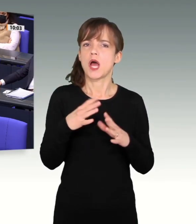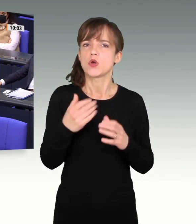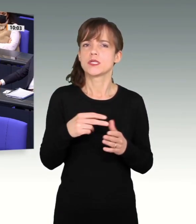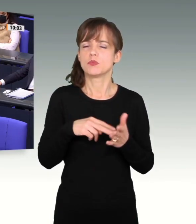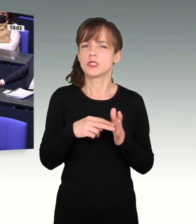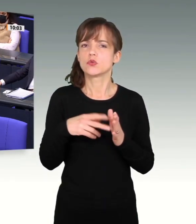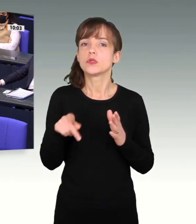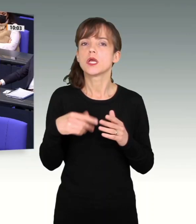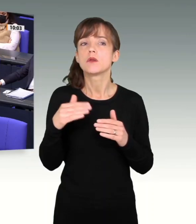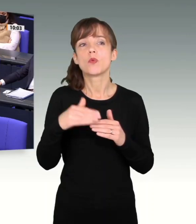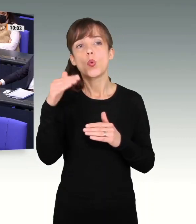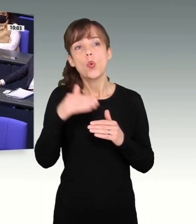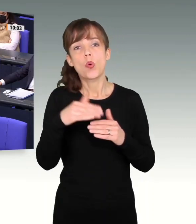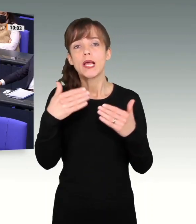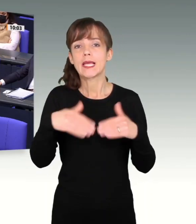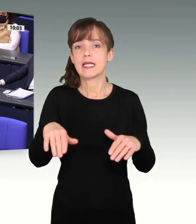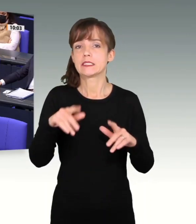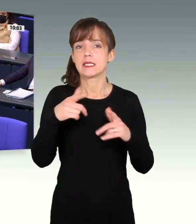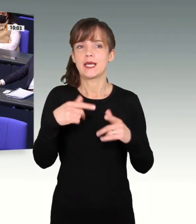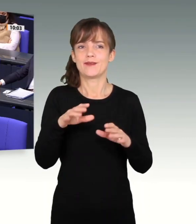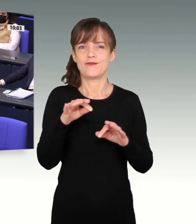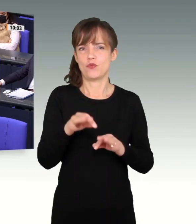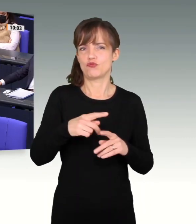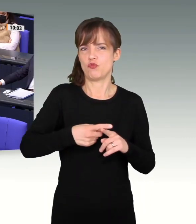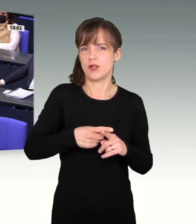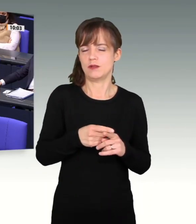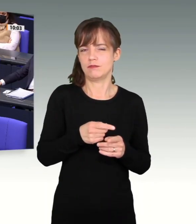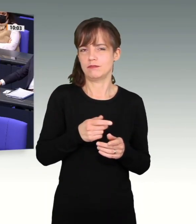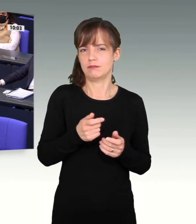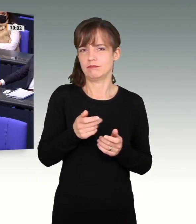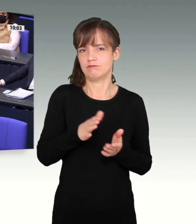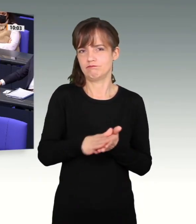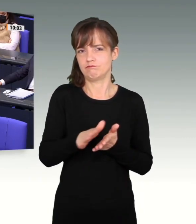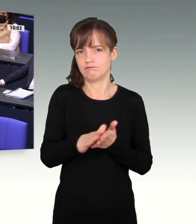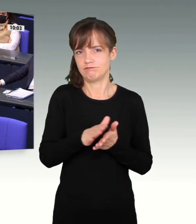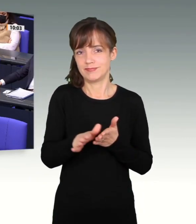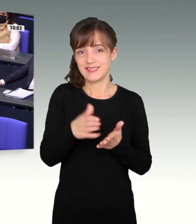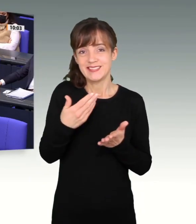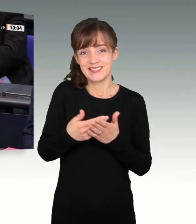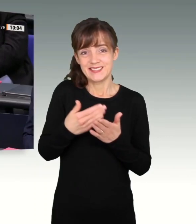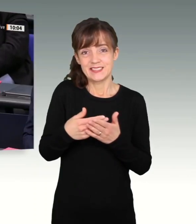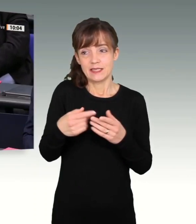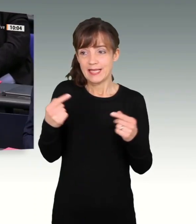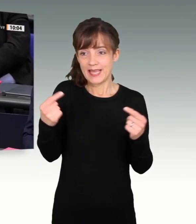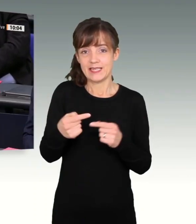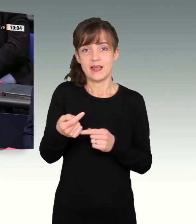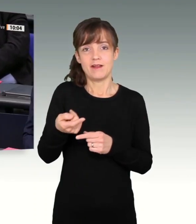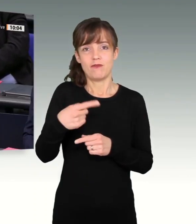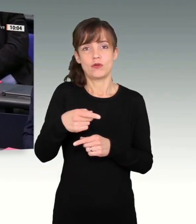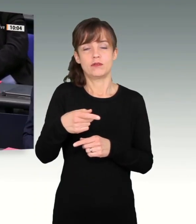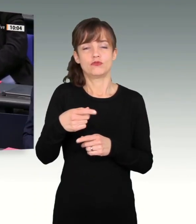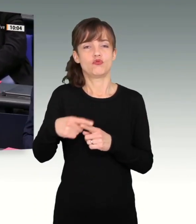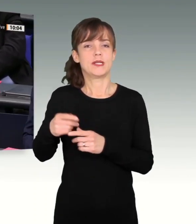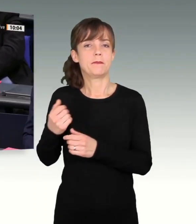nach keine Begrenzung der ausgabenfinanzierten Schulden in den nächsten Jahren. Und das ist das exakte Gegenteil von dem, was die